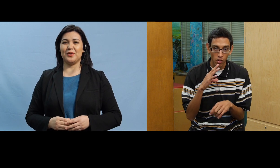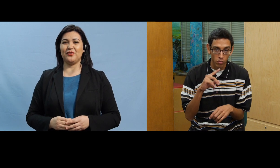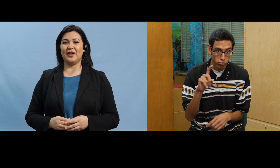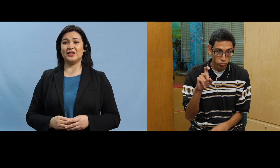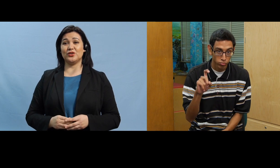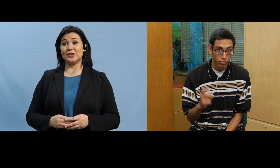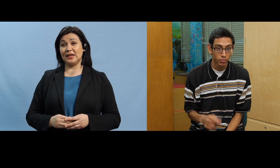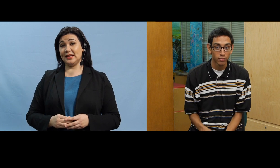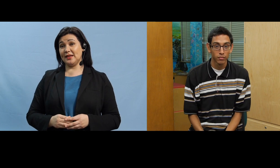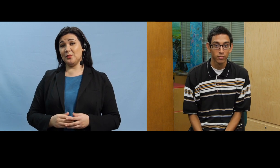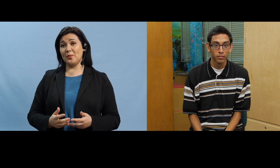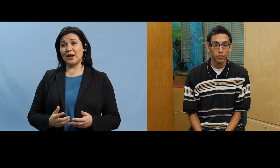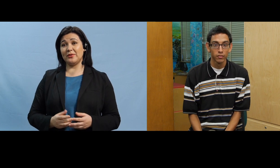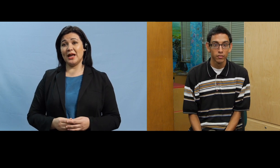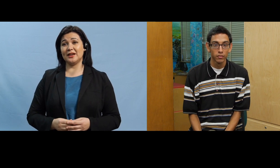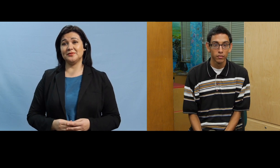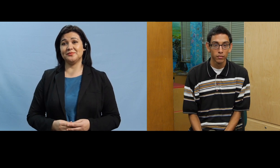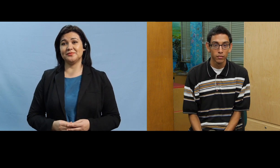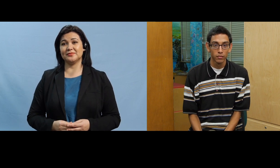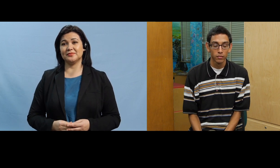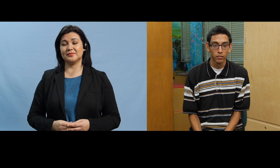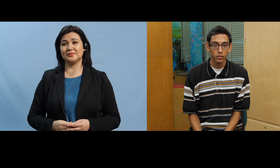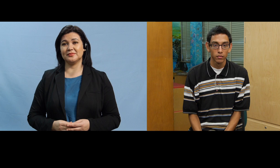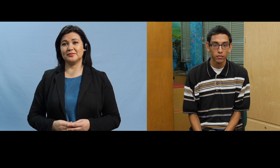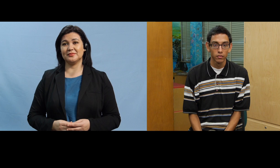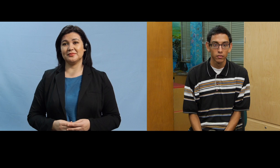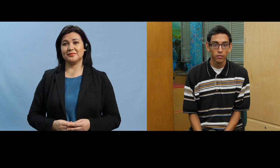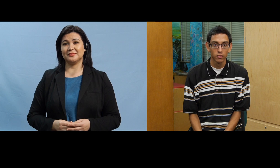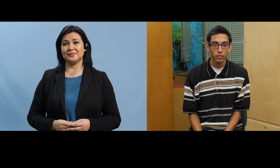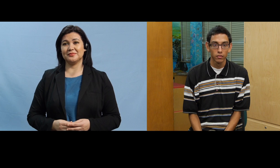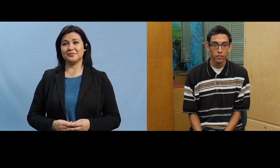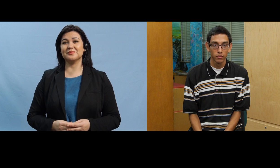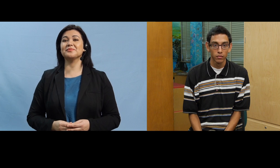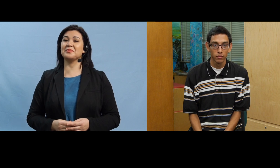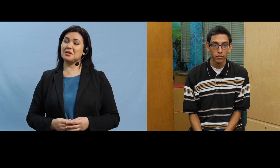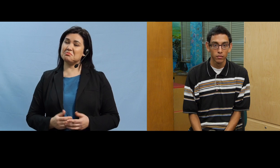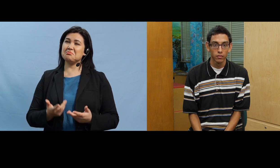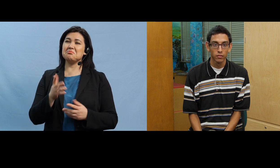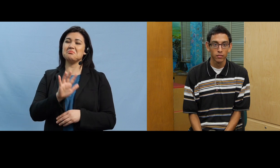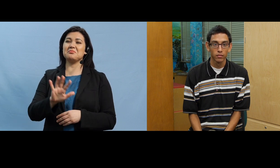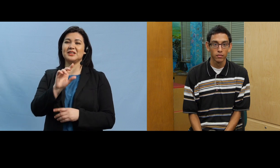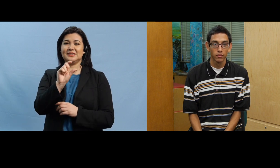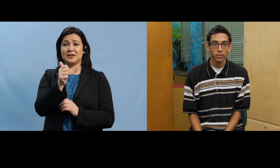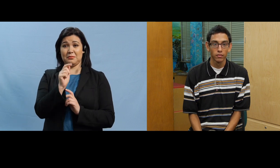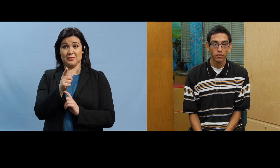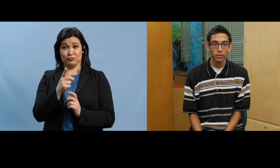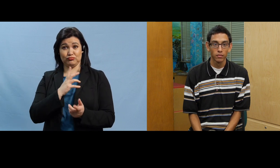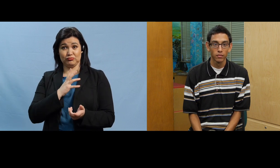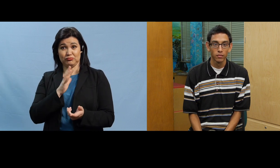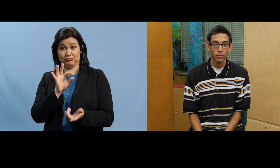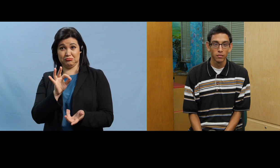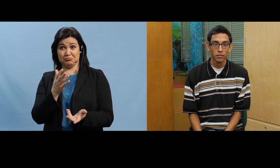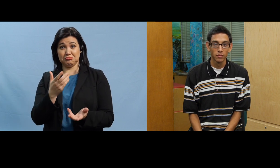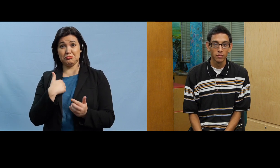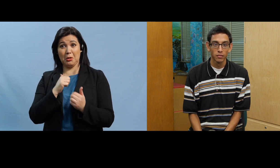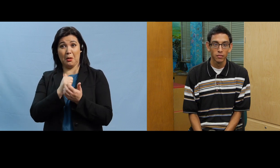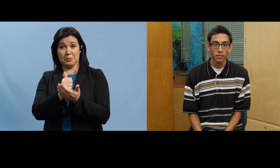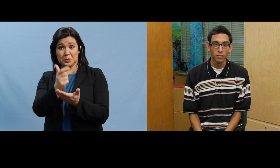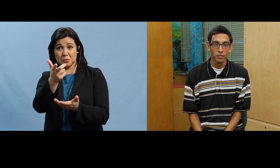ah perfecto tiene tiempo para hablar bueno tengo unos 10 minutitos está bien te puedo ayudar